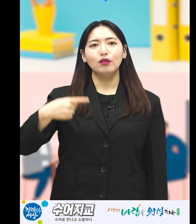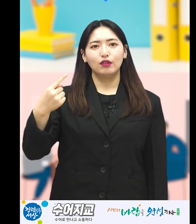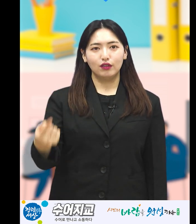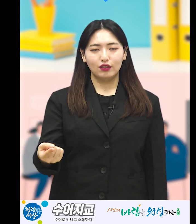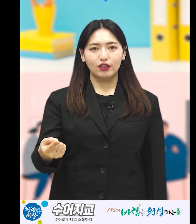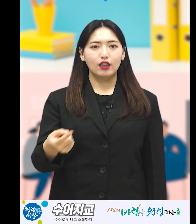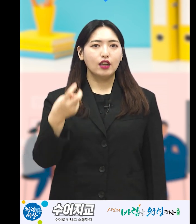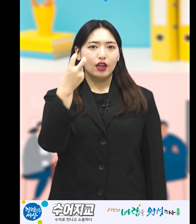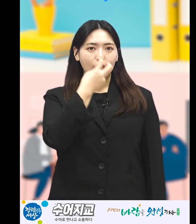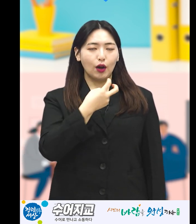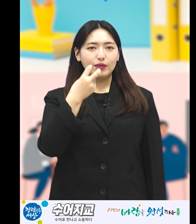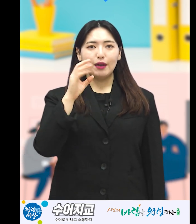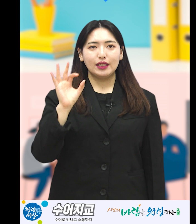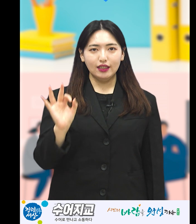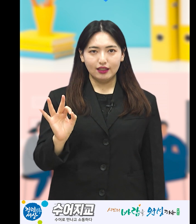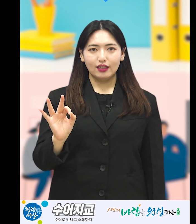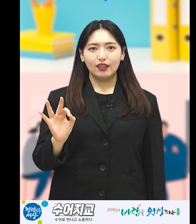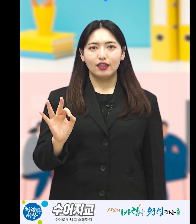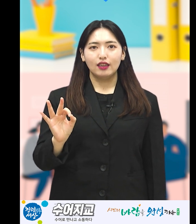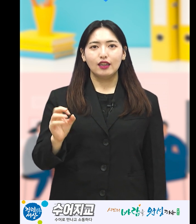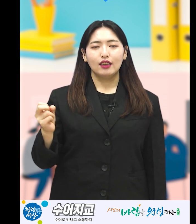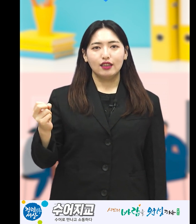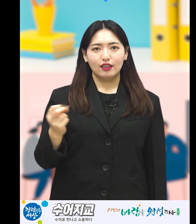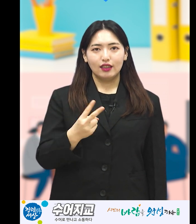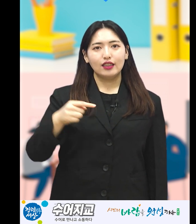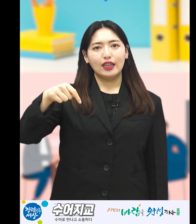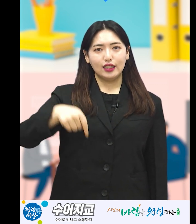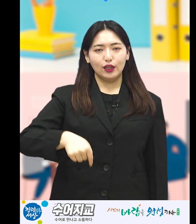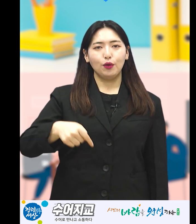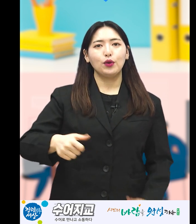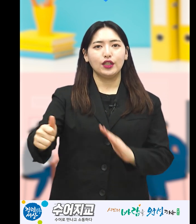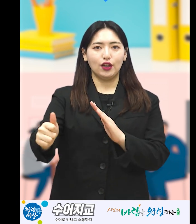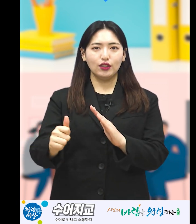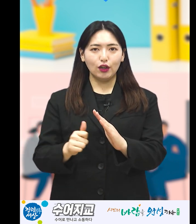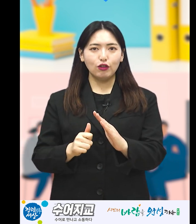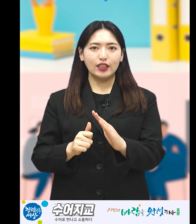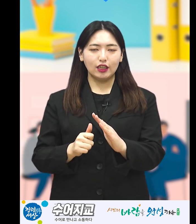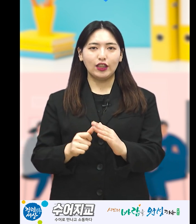검사비는 다시 오셔서 청구하시거나